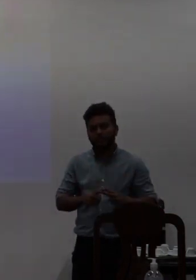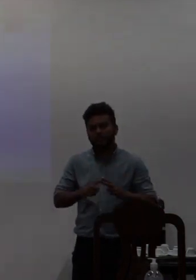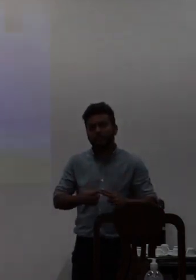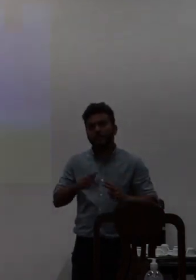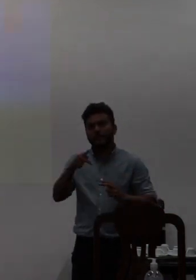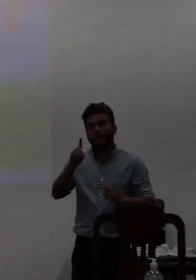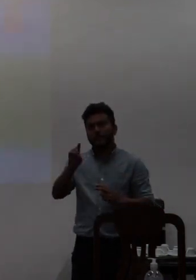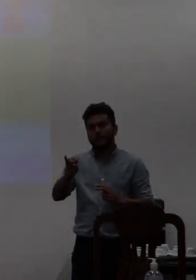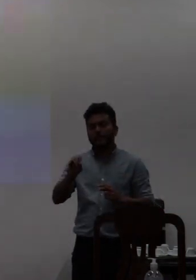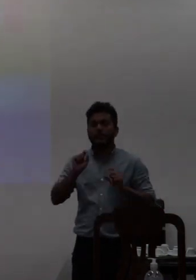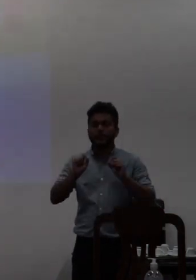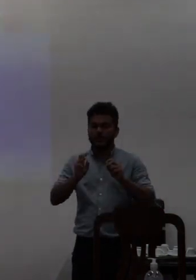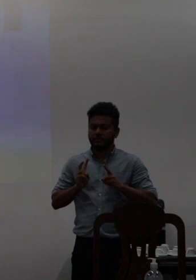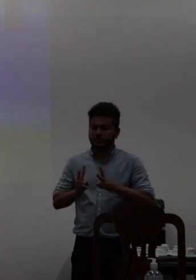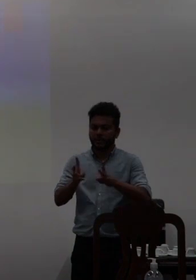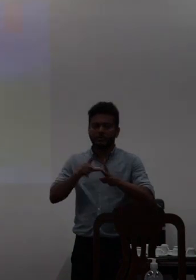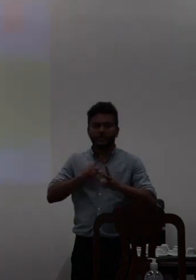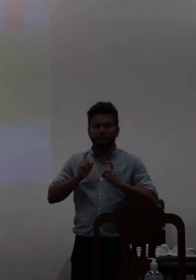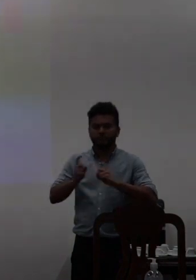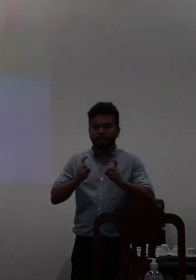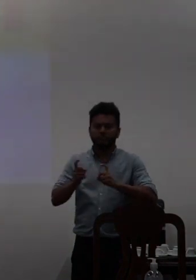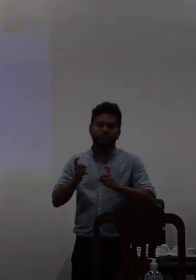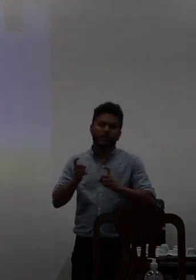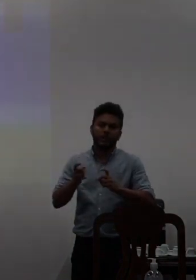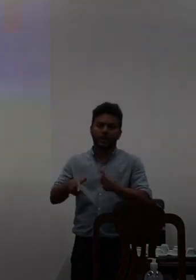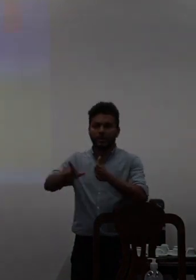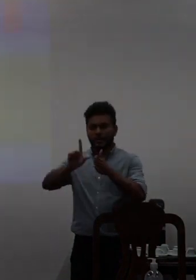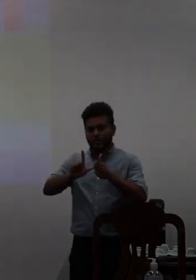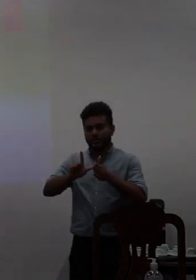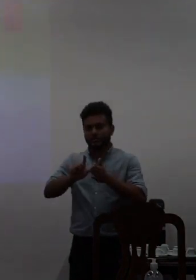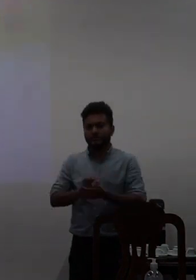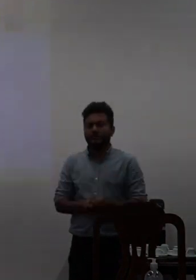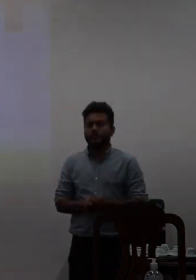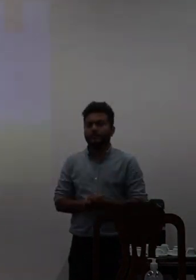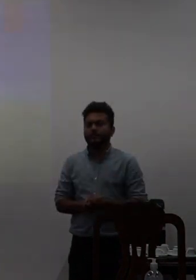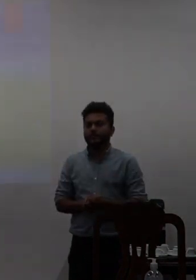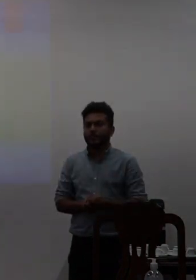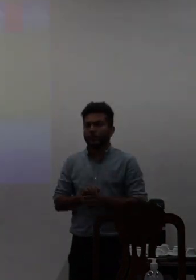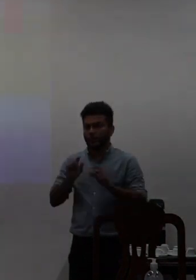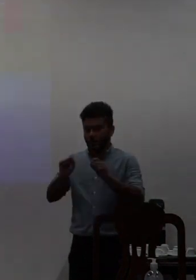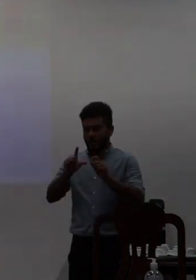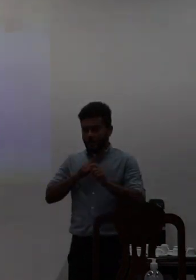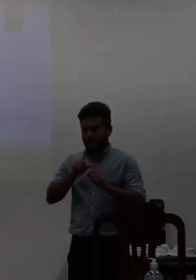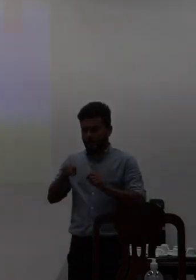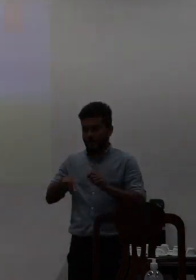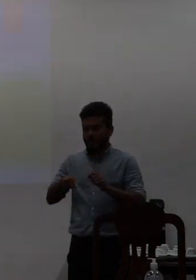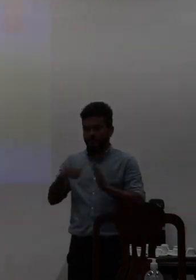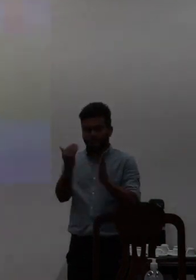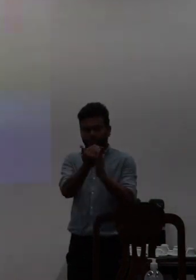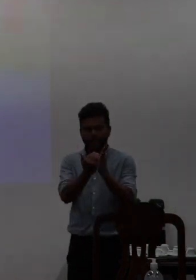não tivesse o que foi discutido anteriormente ou seja não tem a agenda de distração